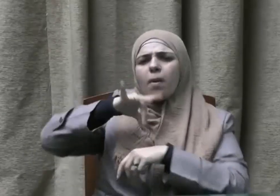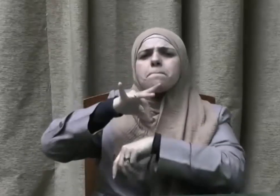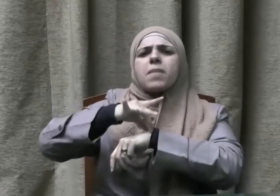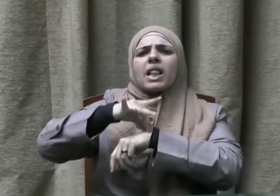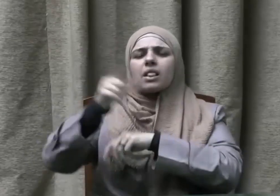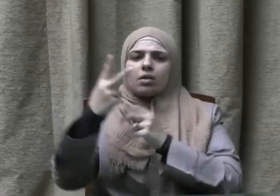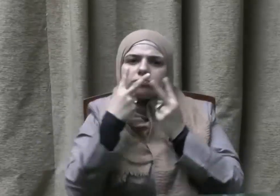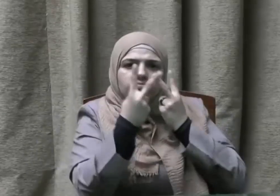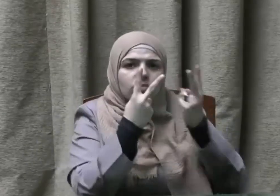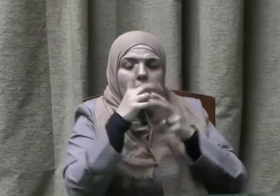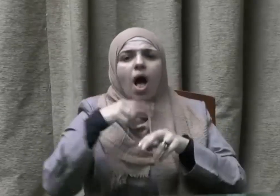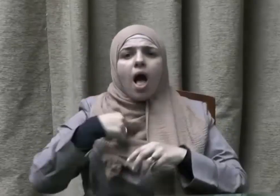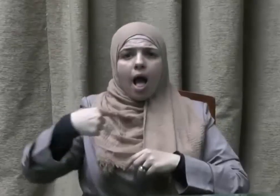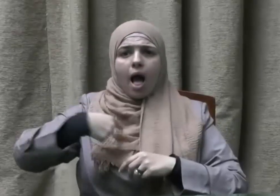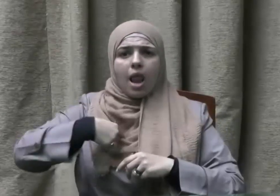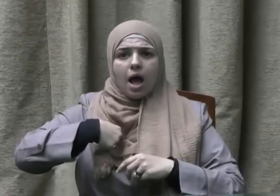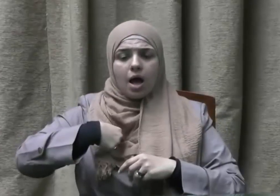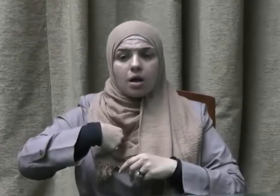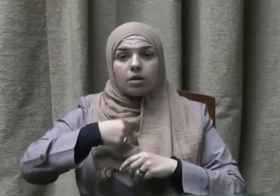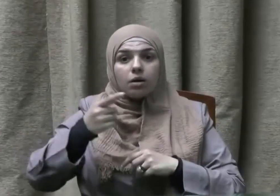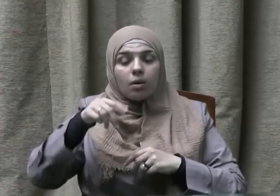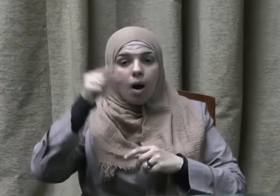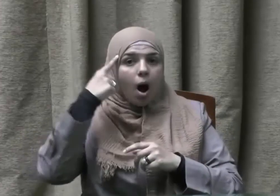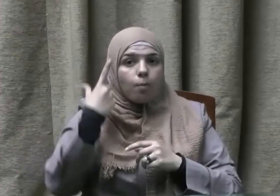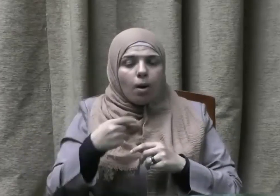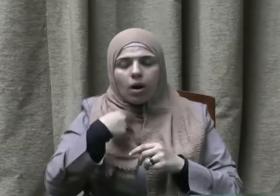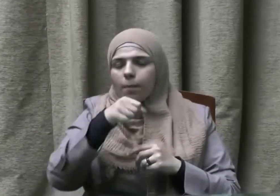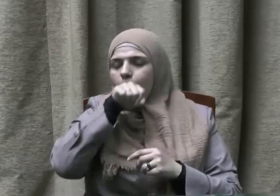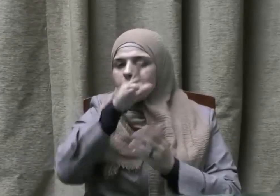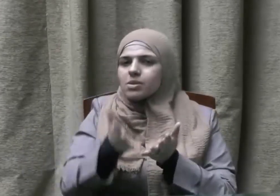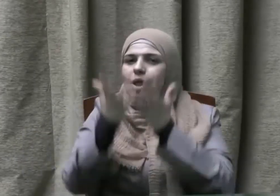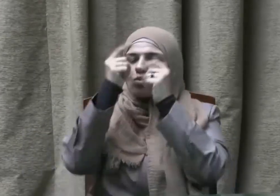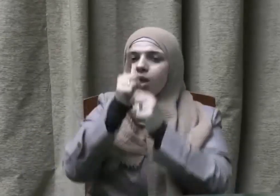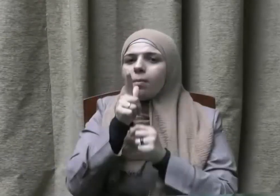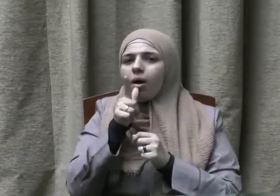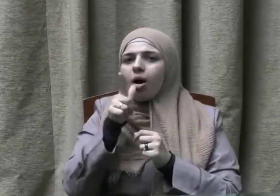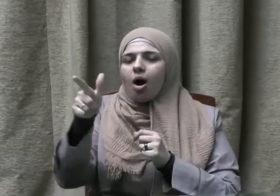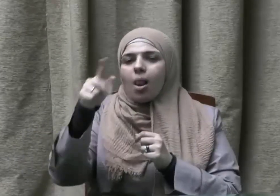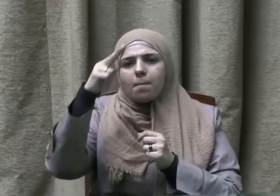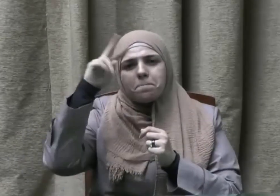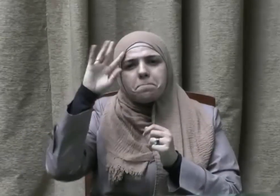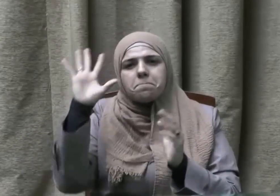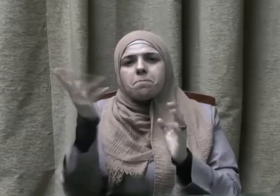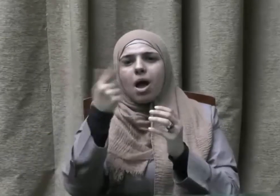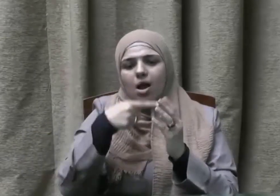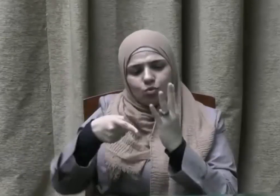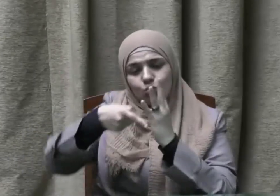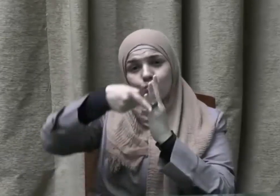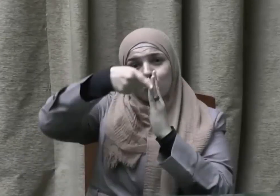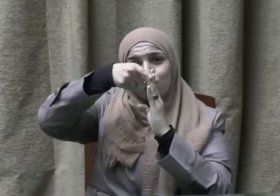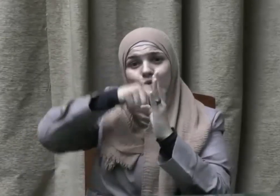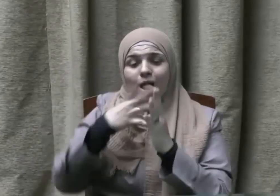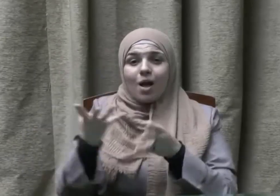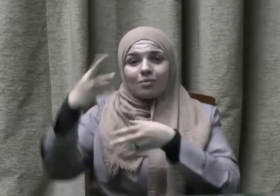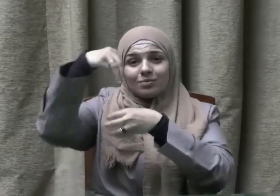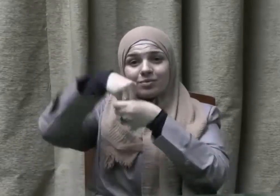بالنفس والمال دفاعا عن الأوطان وعن حرماتها ومقدساتها جهاد في سبيل الله